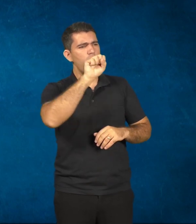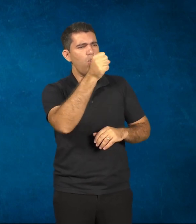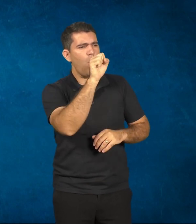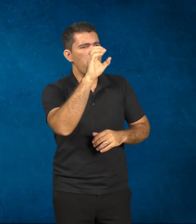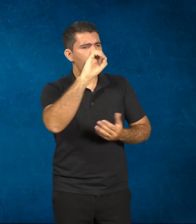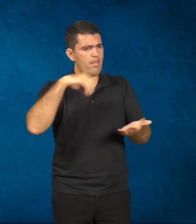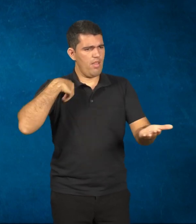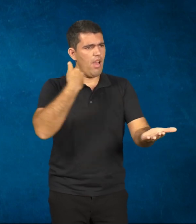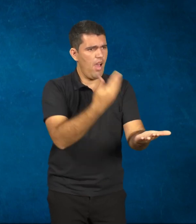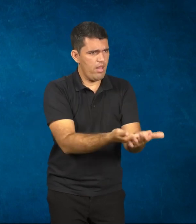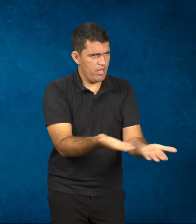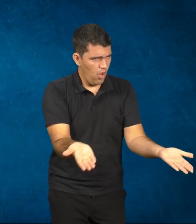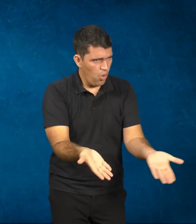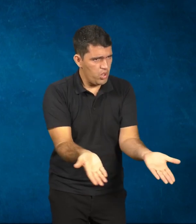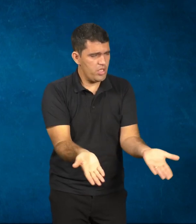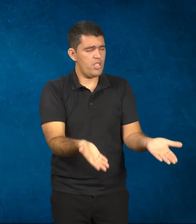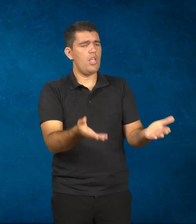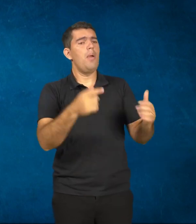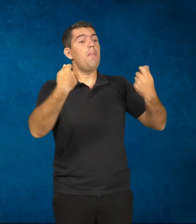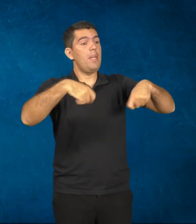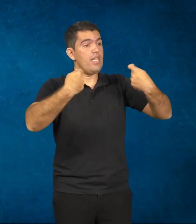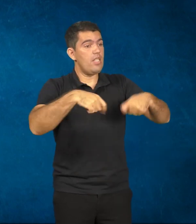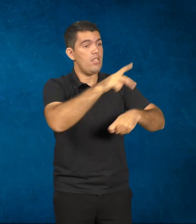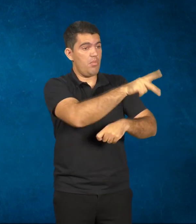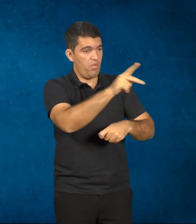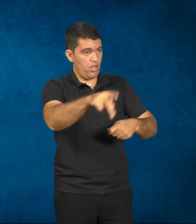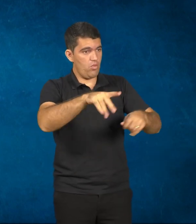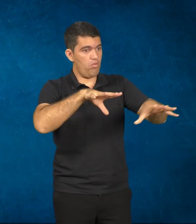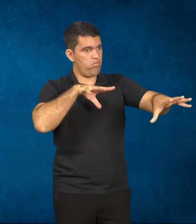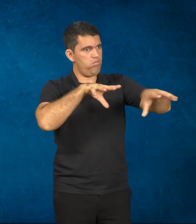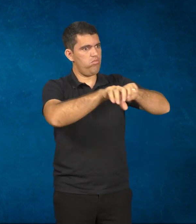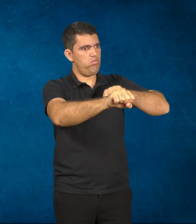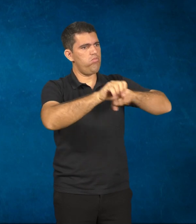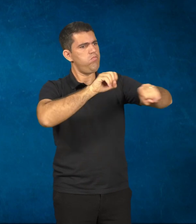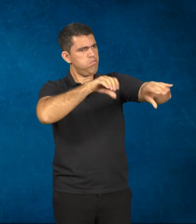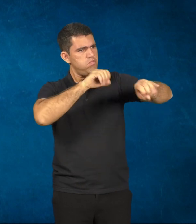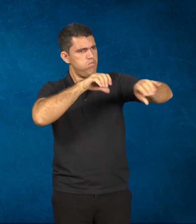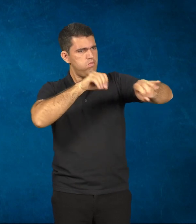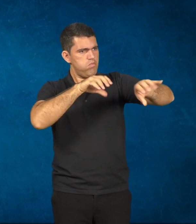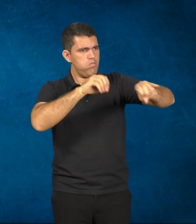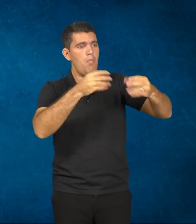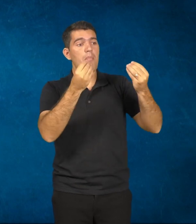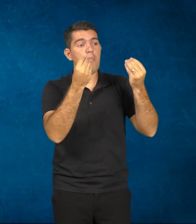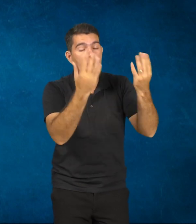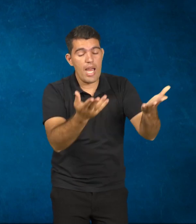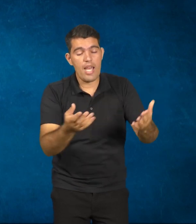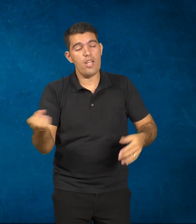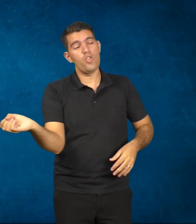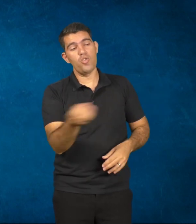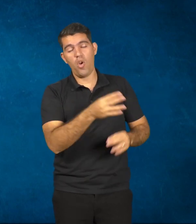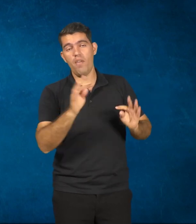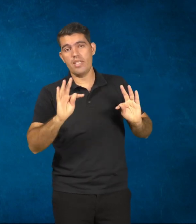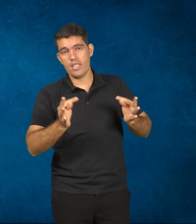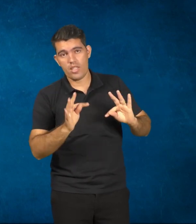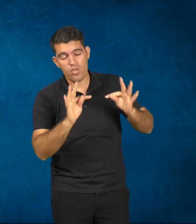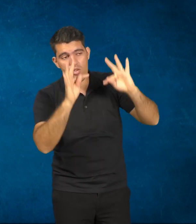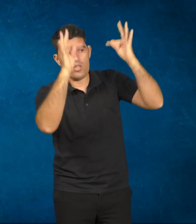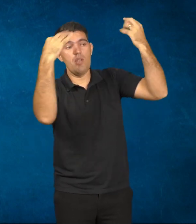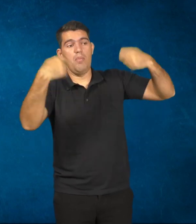década de 80, a gente escuta que tem que capacitar o professor para receber as novas tecnologias, enfim, na década de 80 era esse